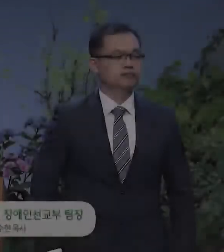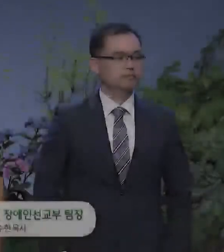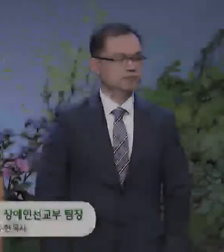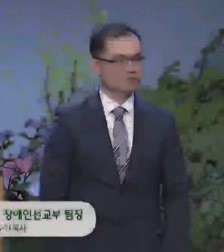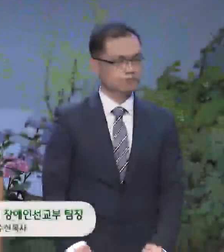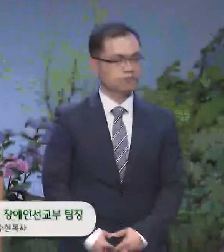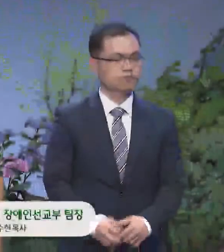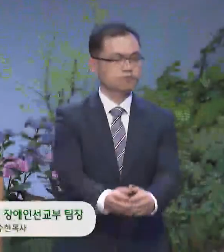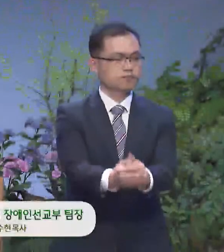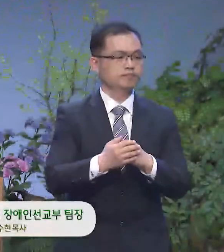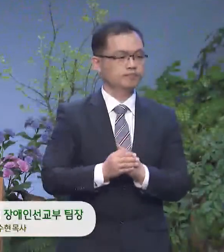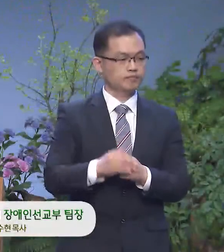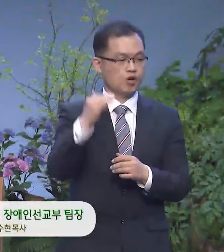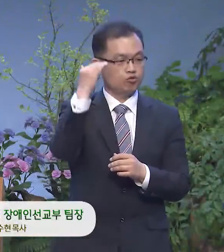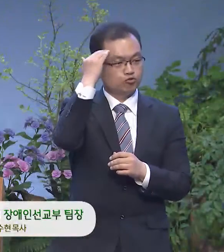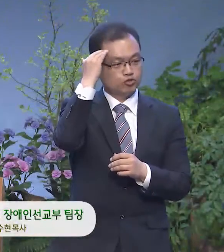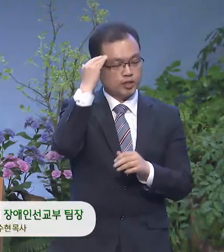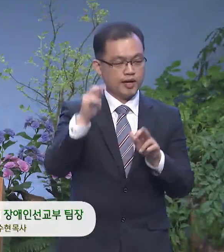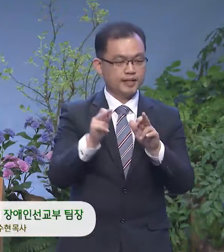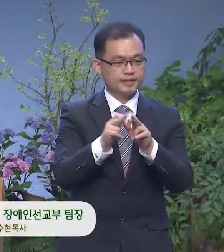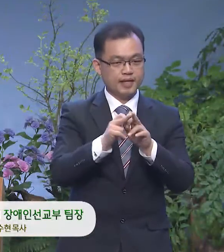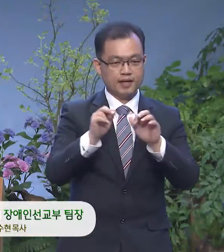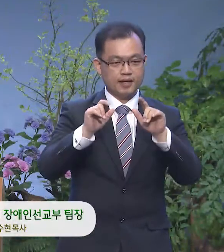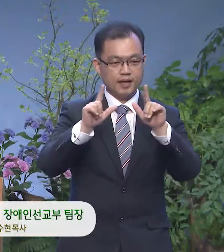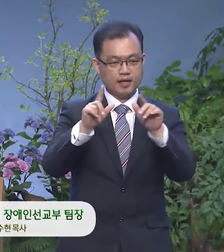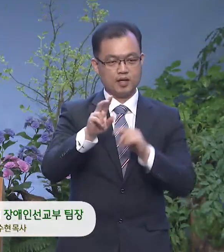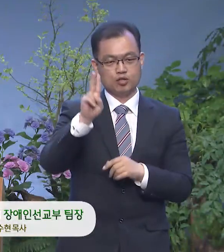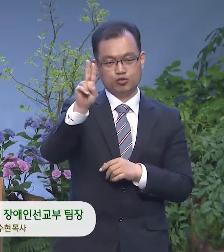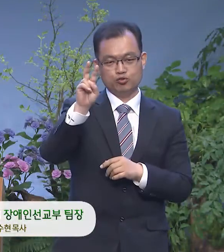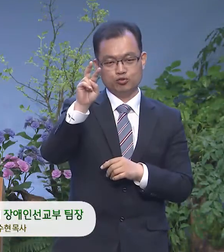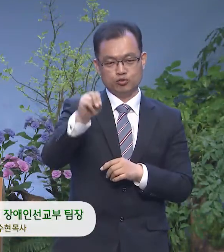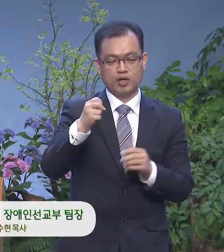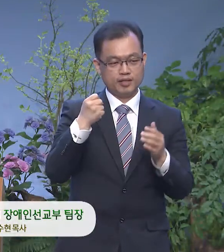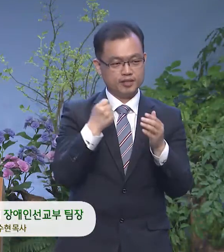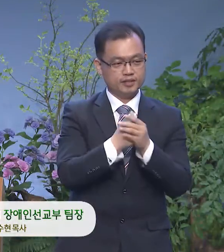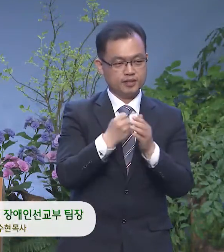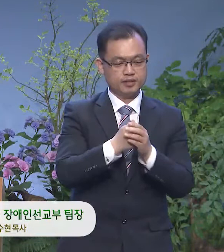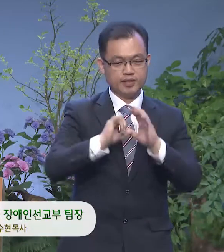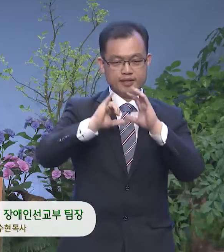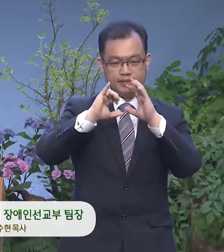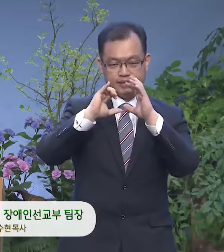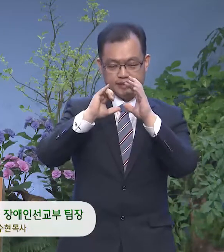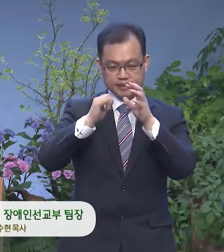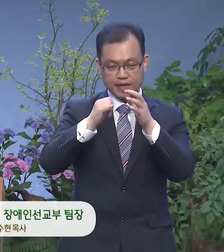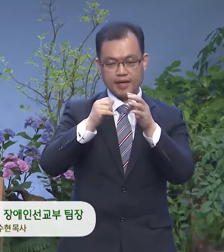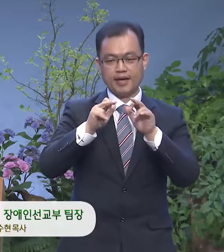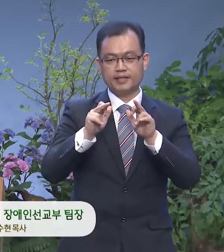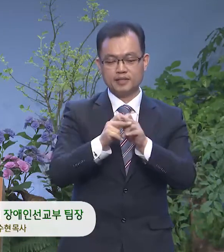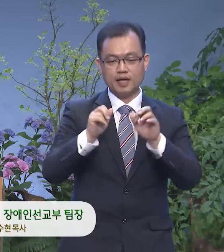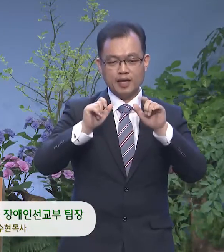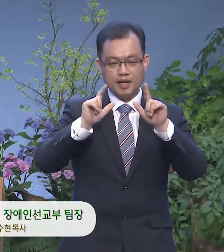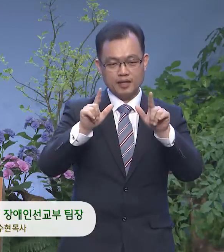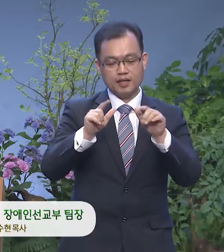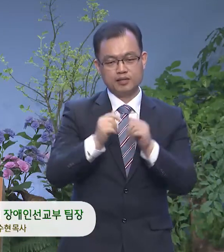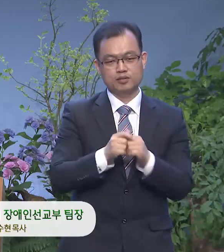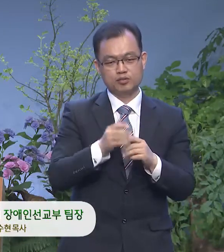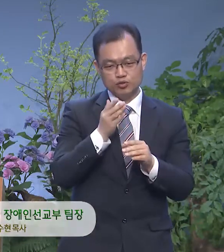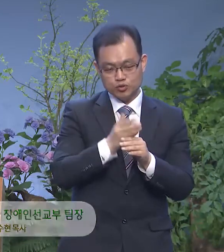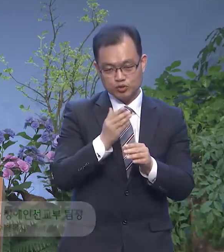우리나라 장애인의 날은 유엔이 제정한 세계장애인 날을 기점으로 해서